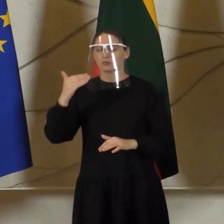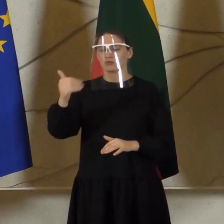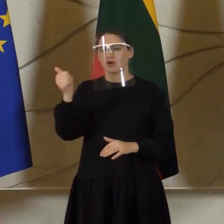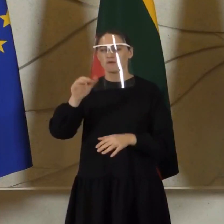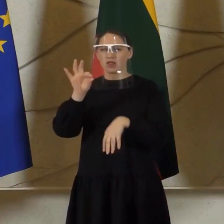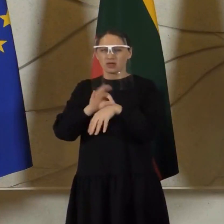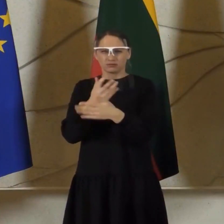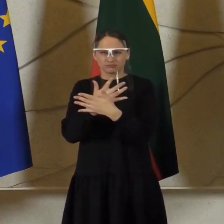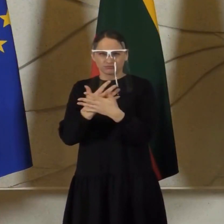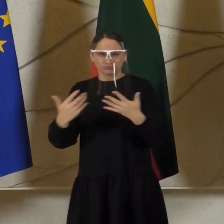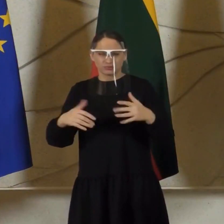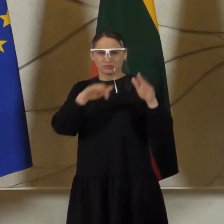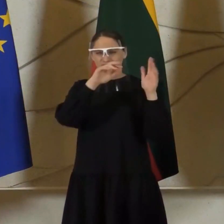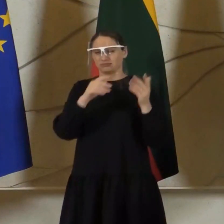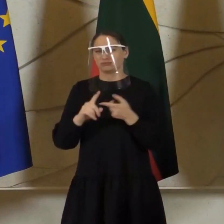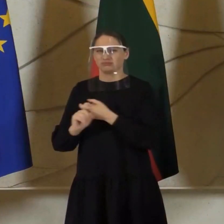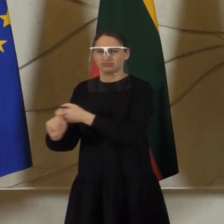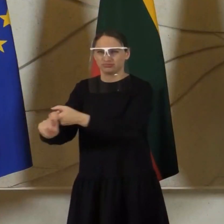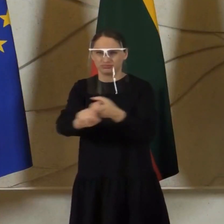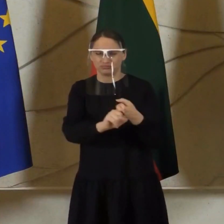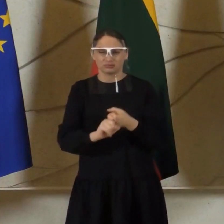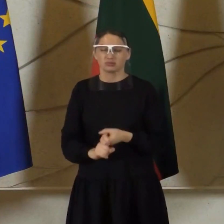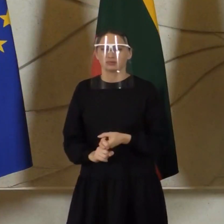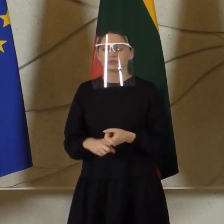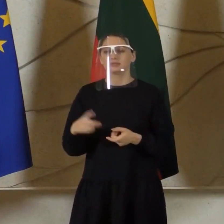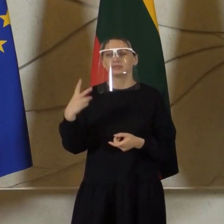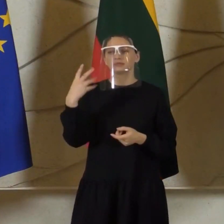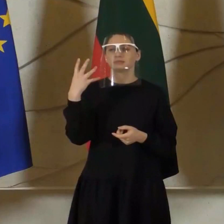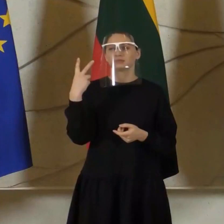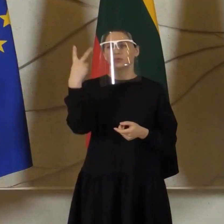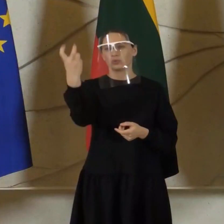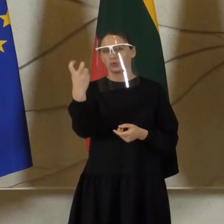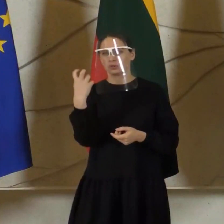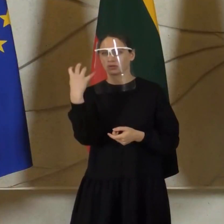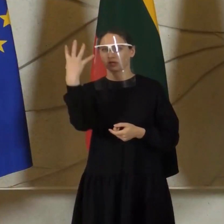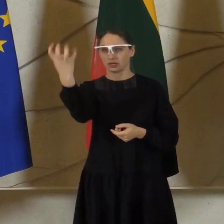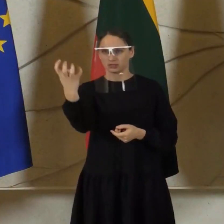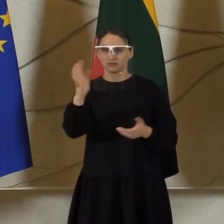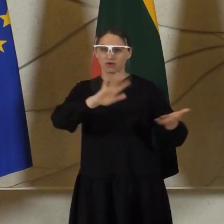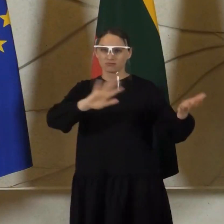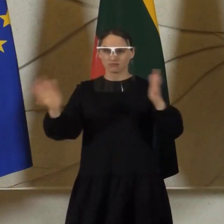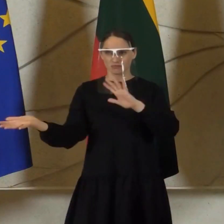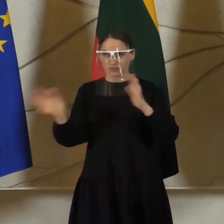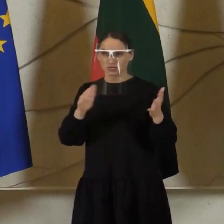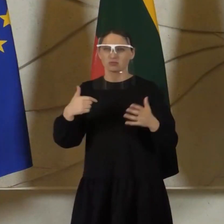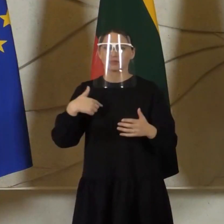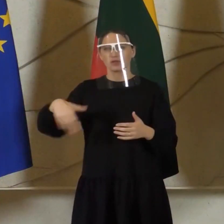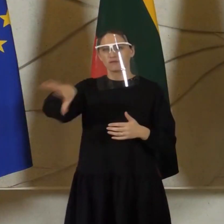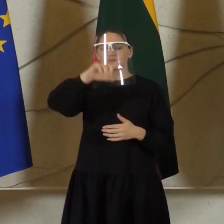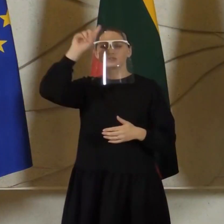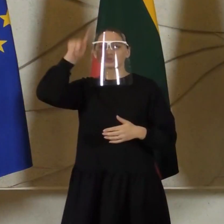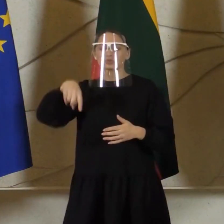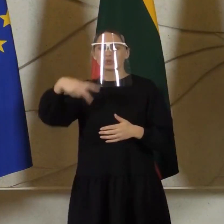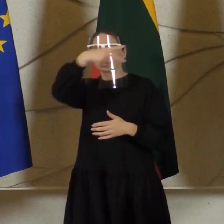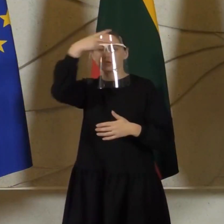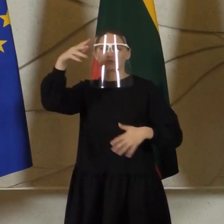metas. Taip, kad matyti po gerų trijų, keturių savaičių, mes galėsime pasimatuoti tą situaciją, kurioje esame,